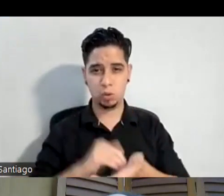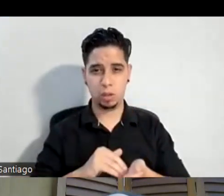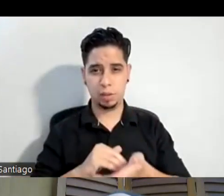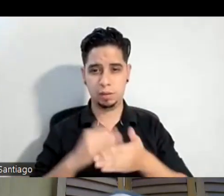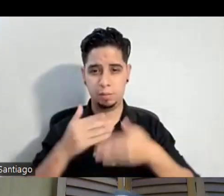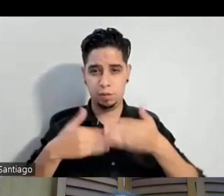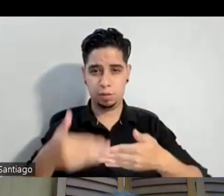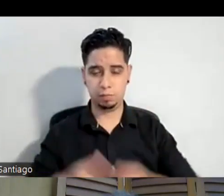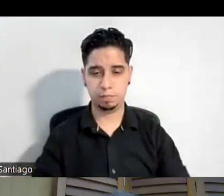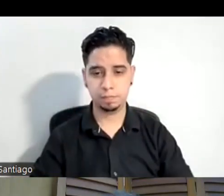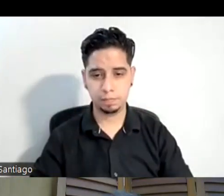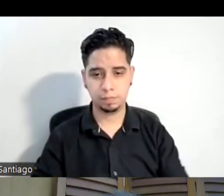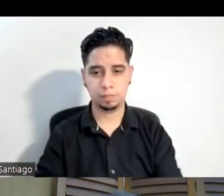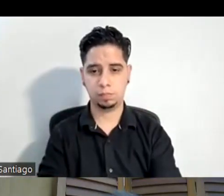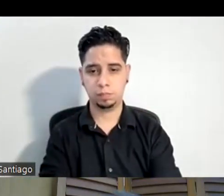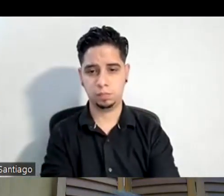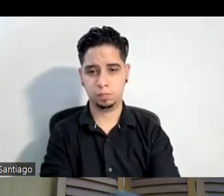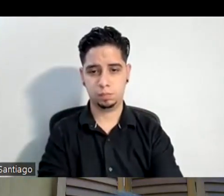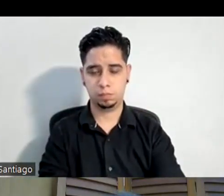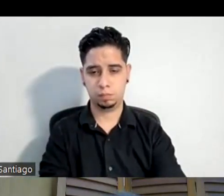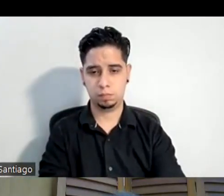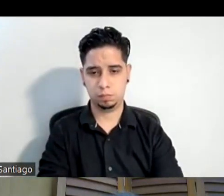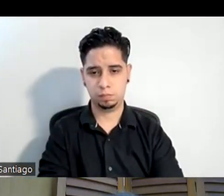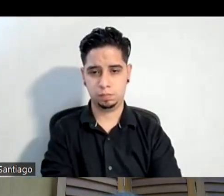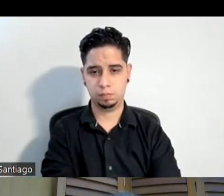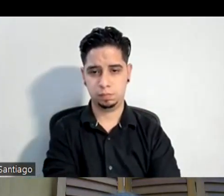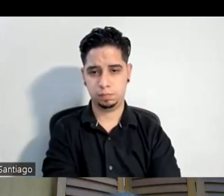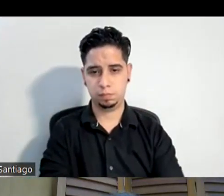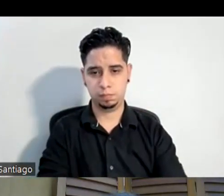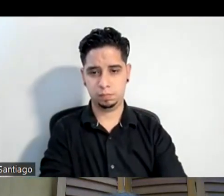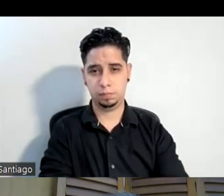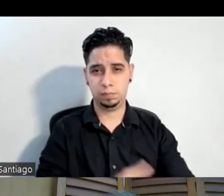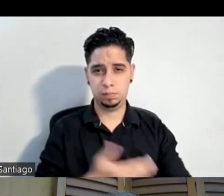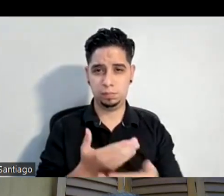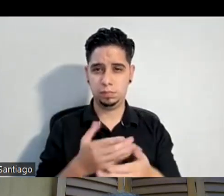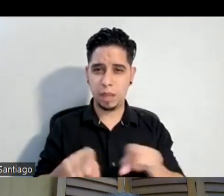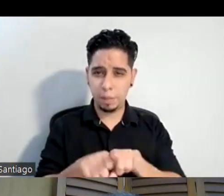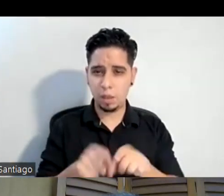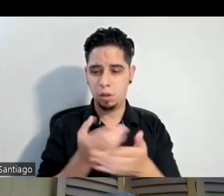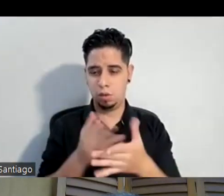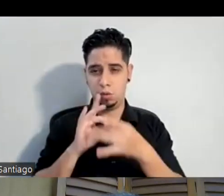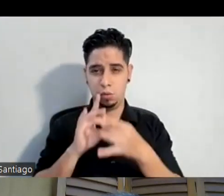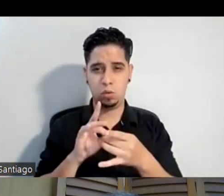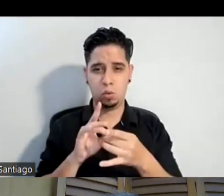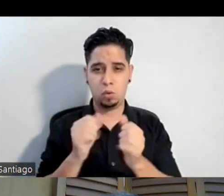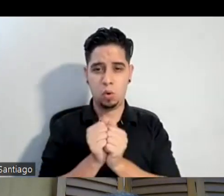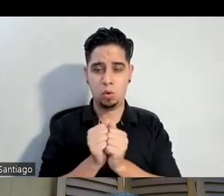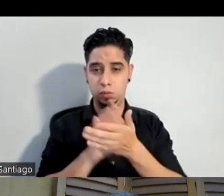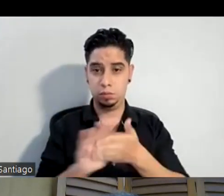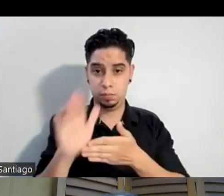ese espíritu yo creo que también con las cosas que han pasado con la universidad etcétera hay cosas generacionales también que